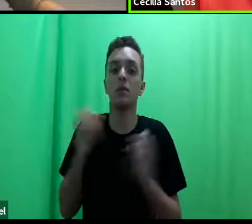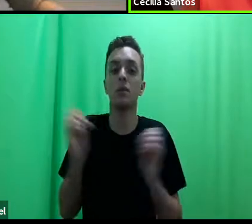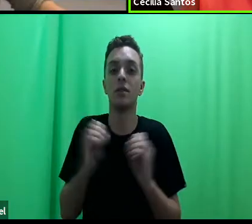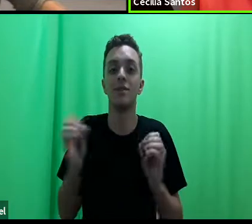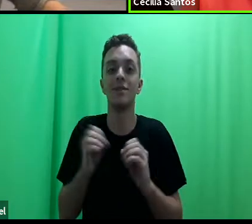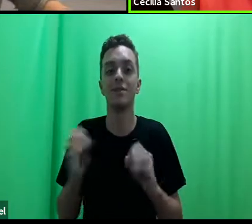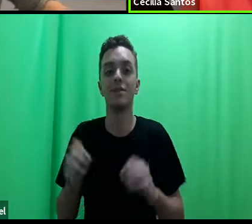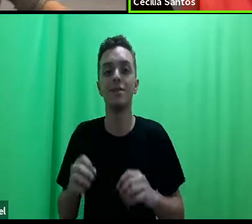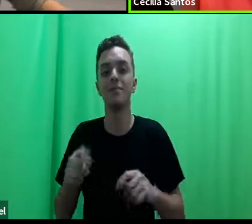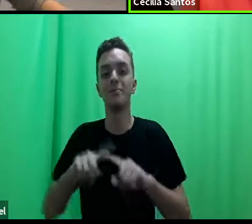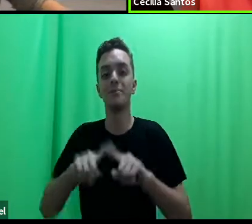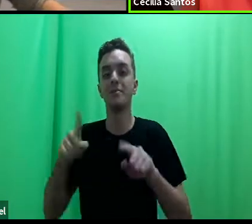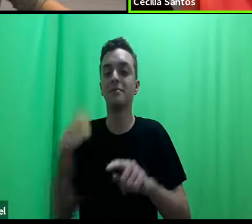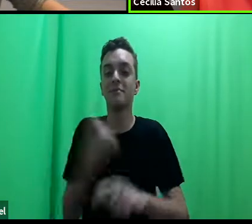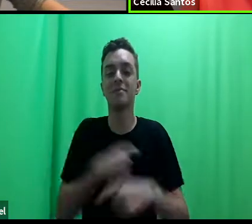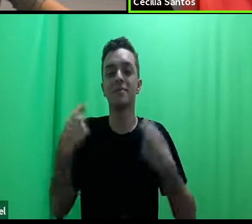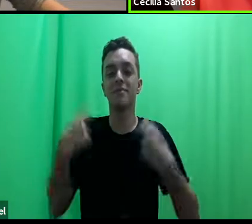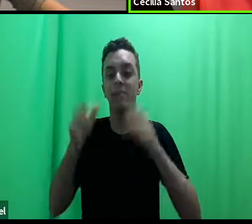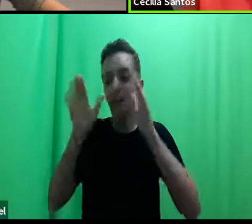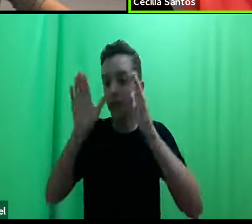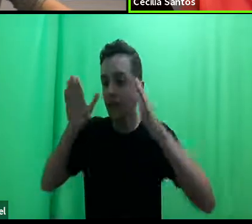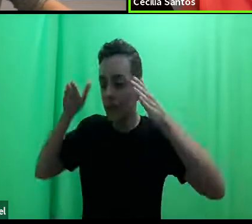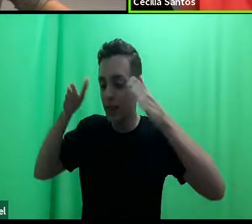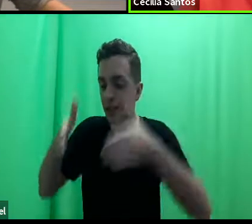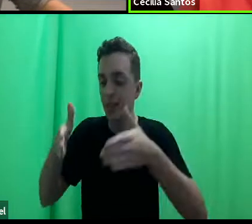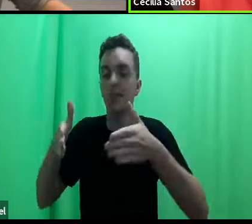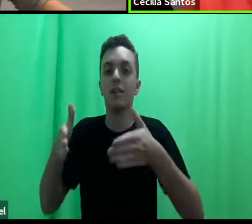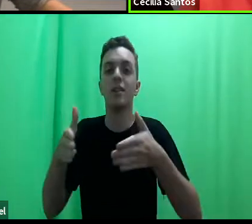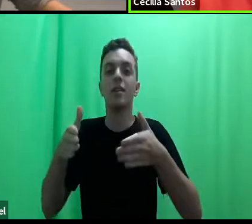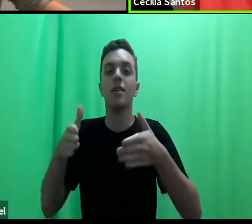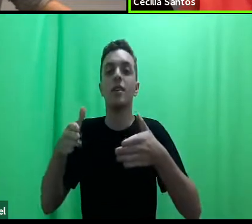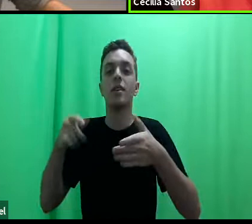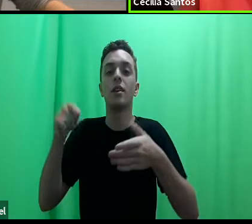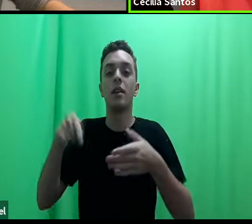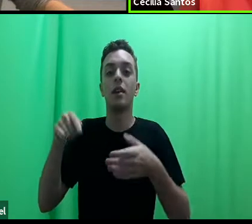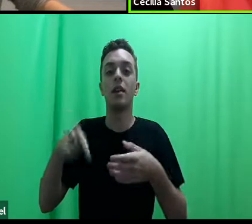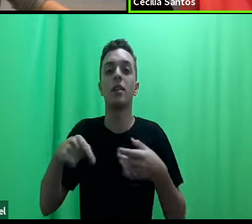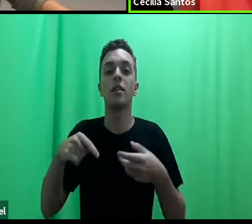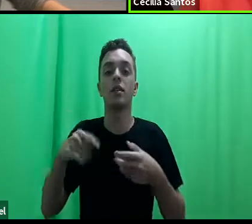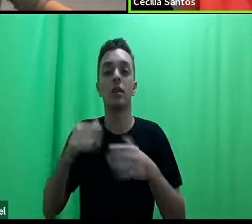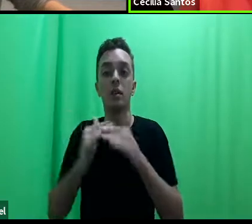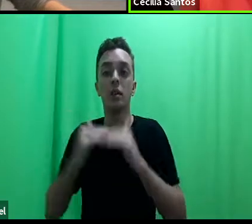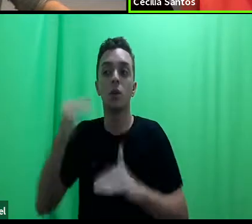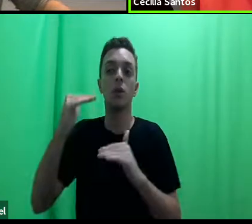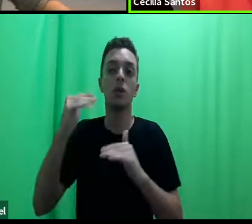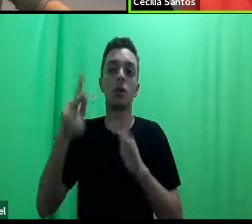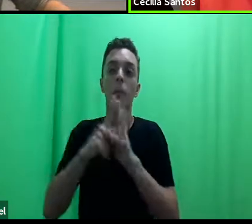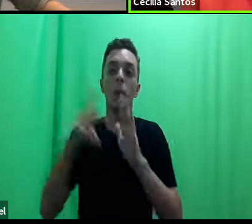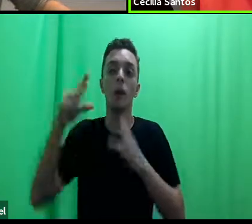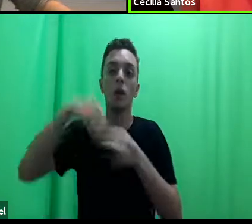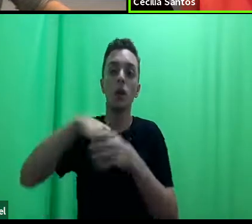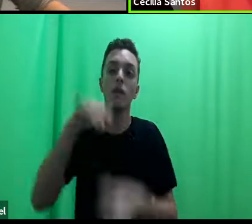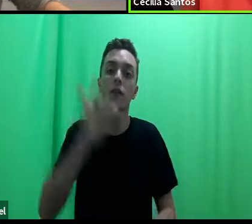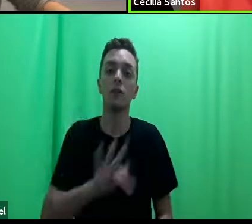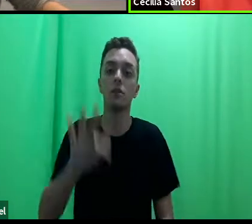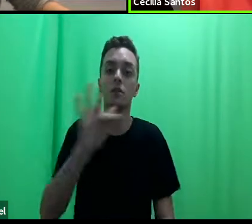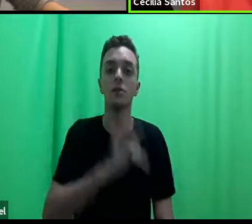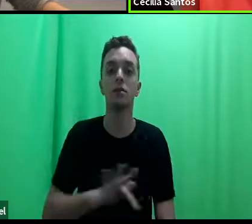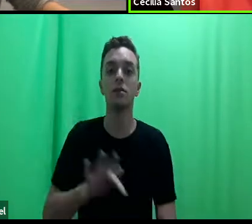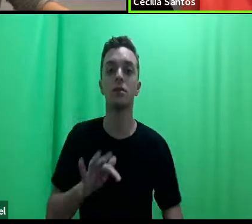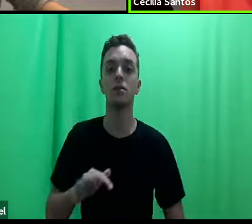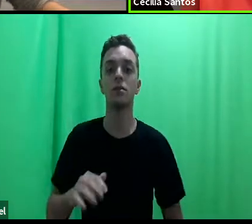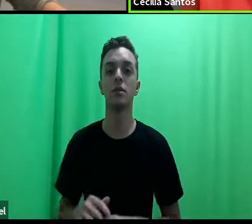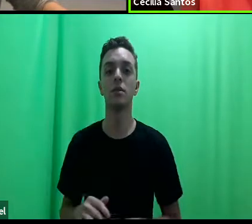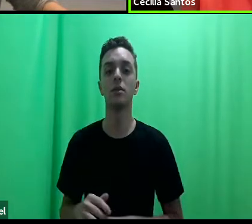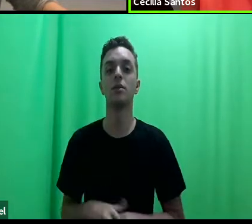eu acho que sim, deve haver uma atenção a essa desigualdade na própria faculdade. Eu acho